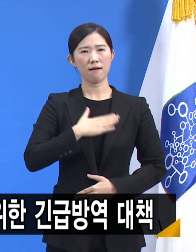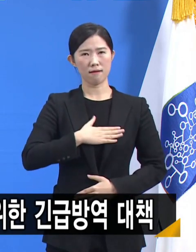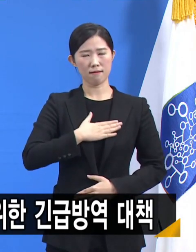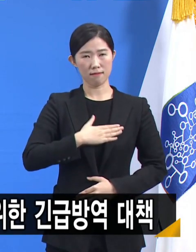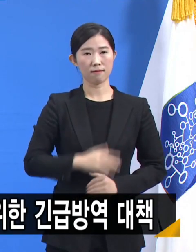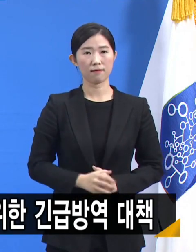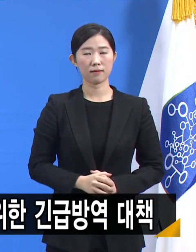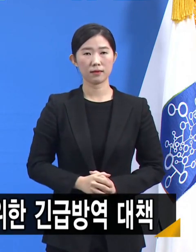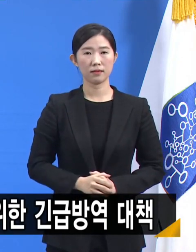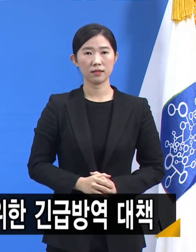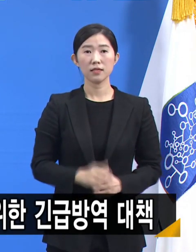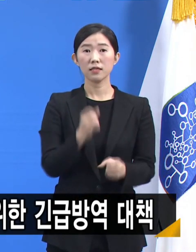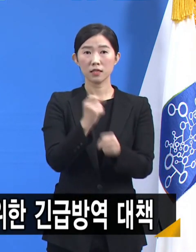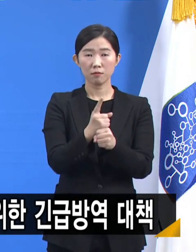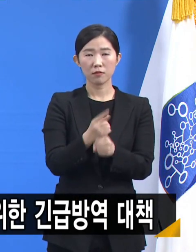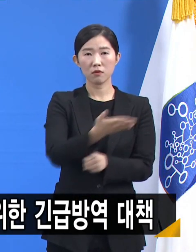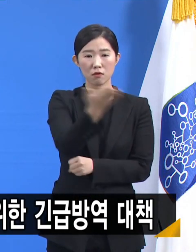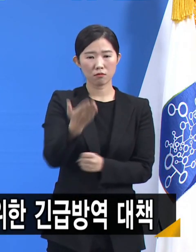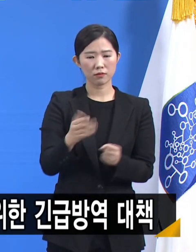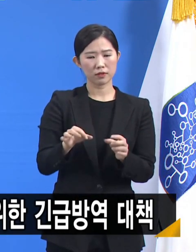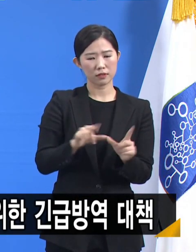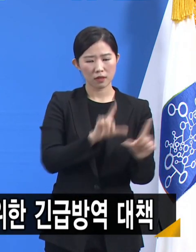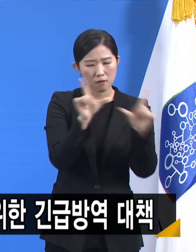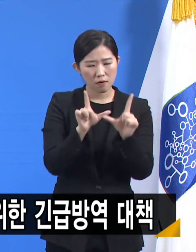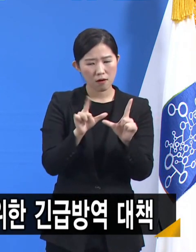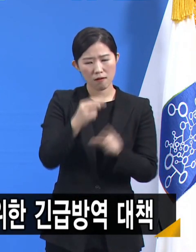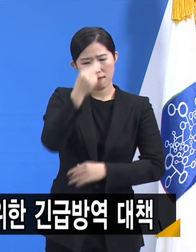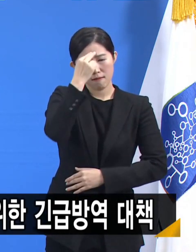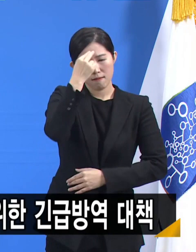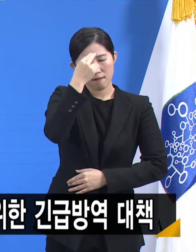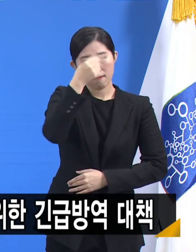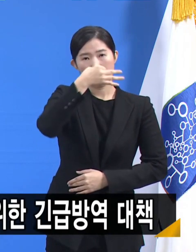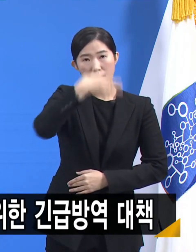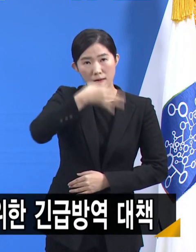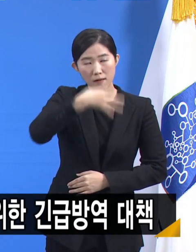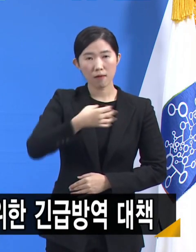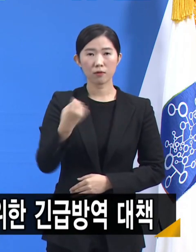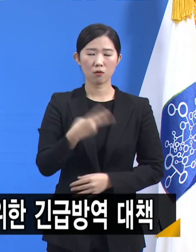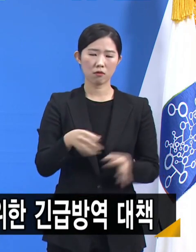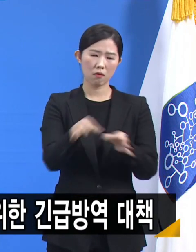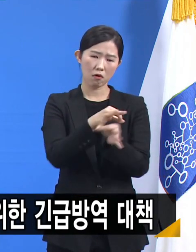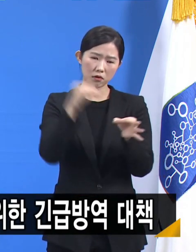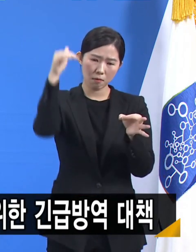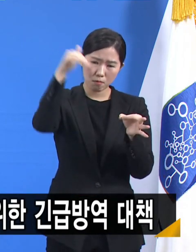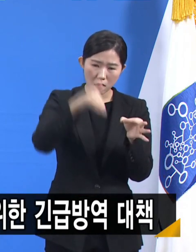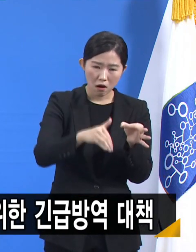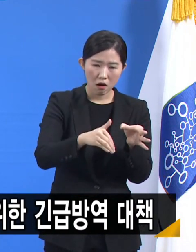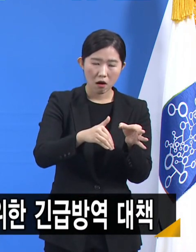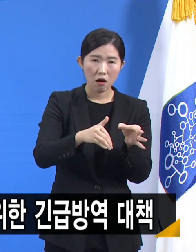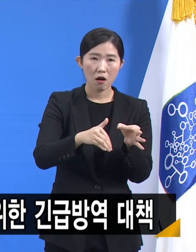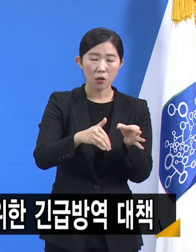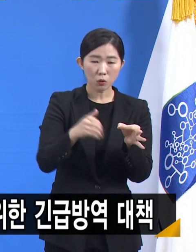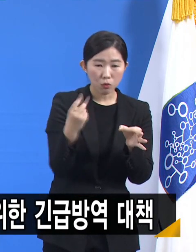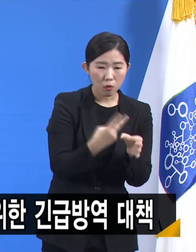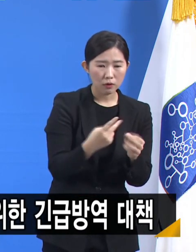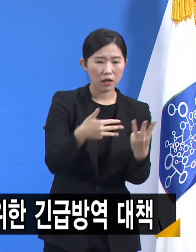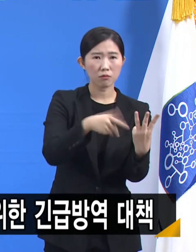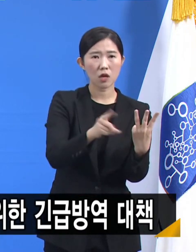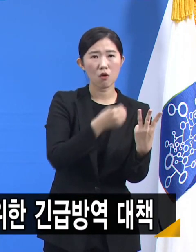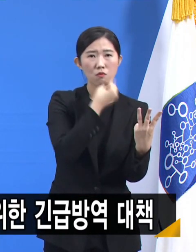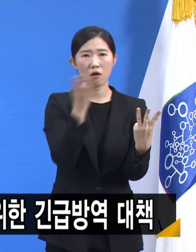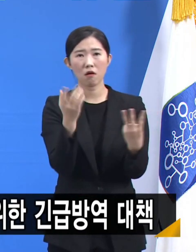도민들께서 생계 위협을 받고 계시고 지속된 경제 침체 속에서 새롭게 시작된 3차 대유행은